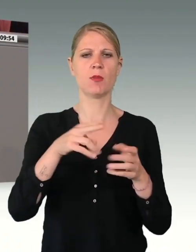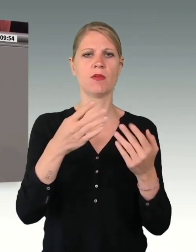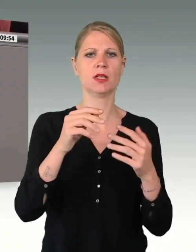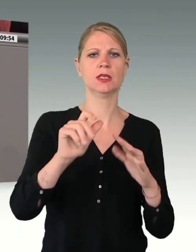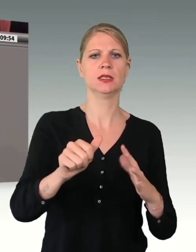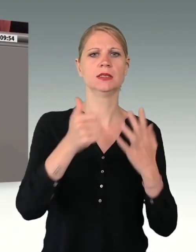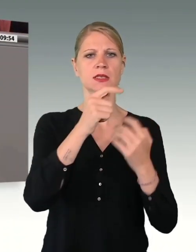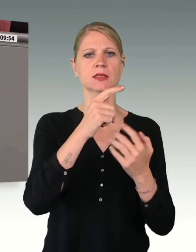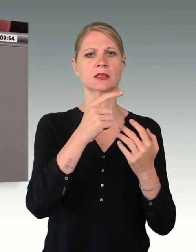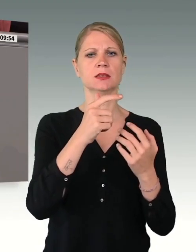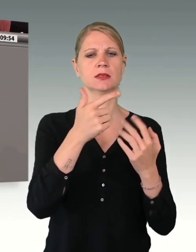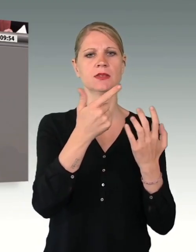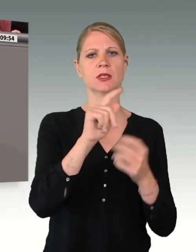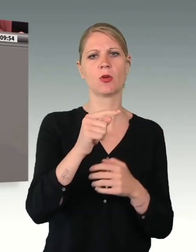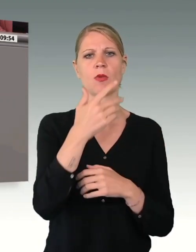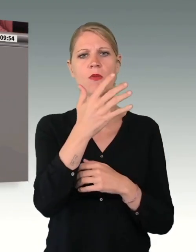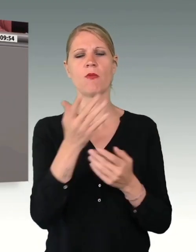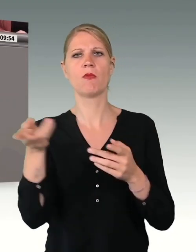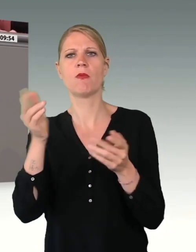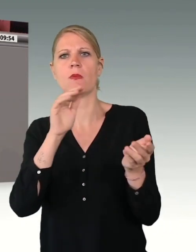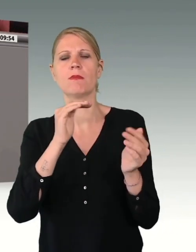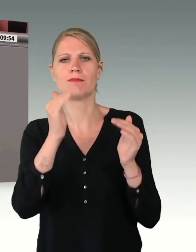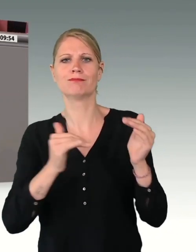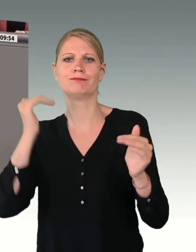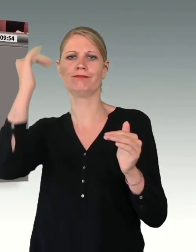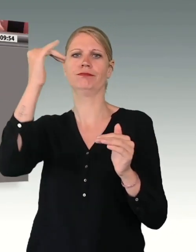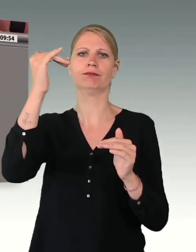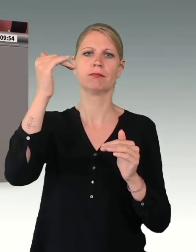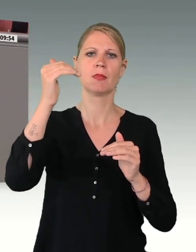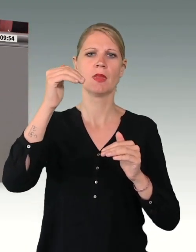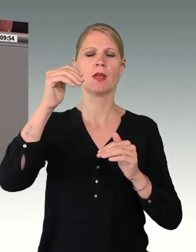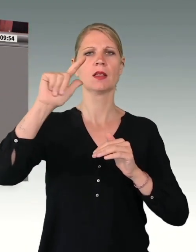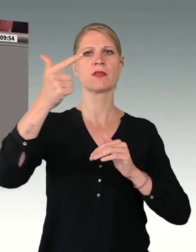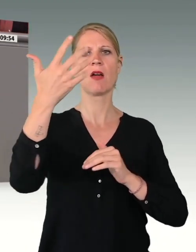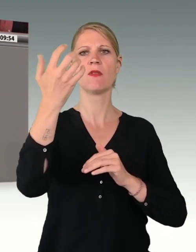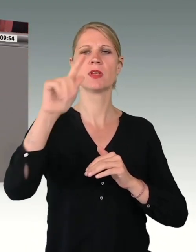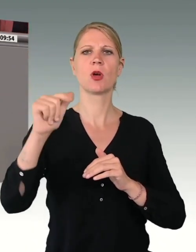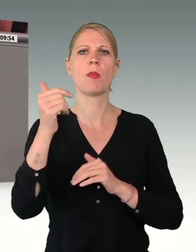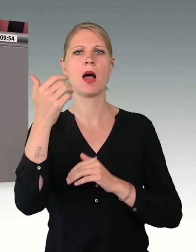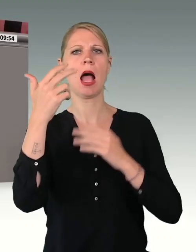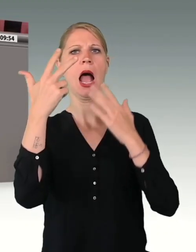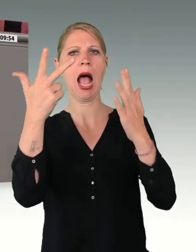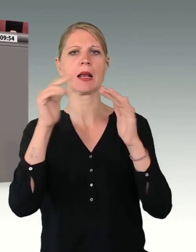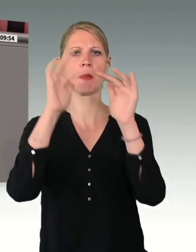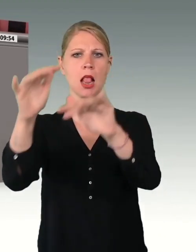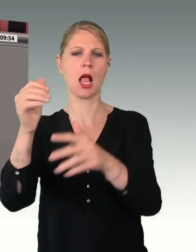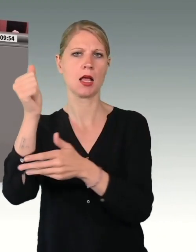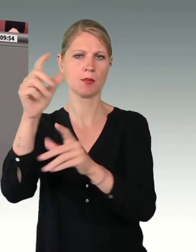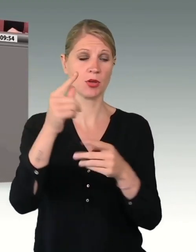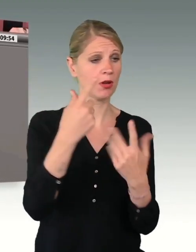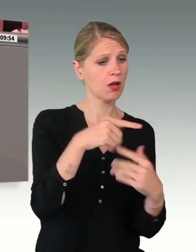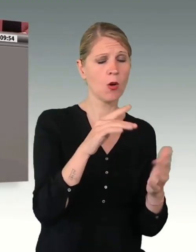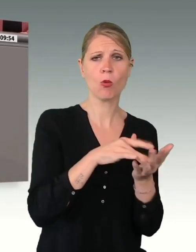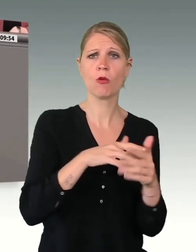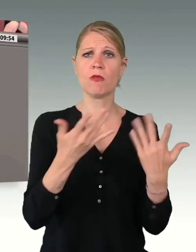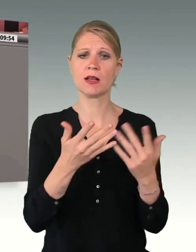Wenn also etwas schiefläuft, dann liegt es wohl nicht am mangelnden Geld, sondern am völligen Missmanagement der politisch